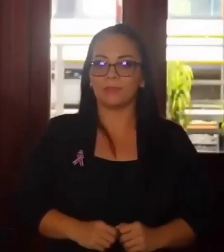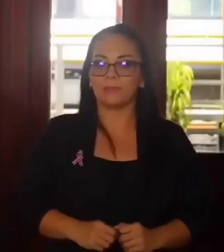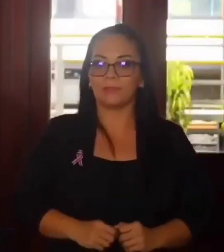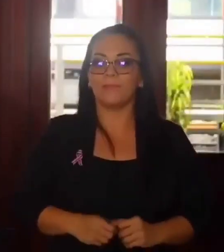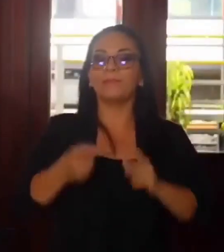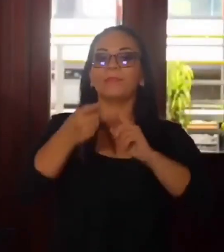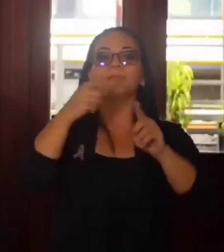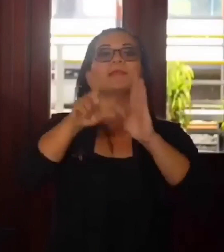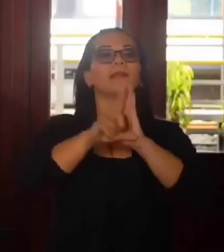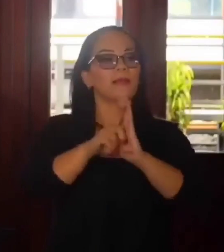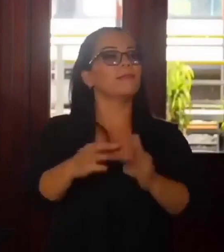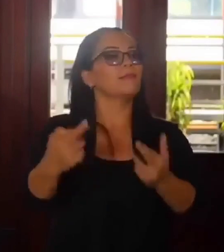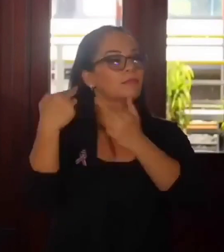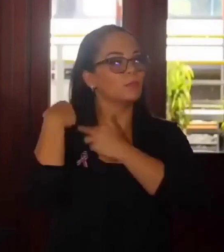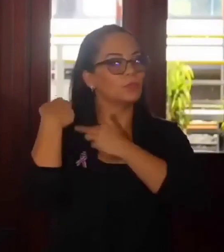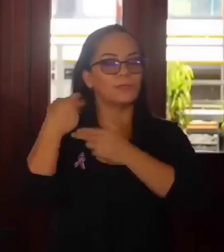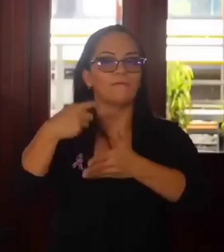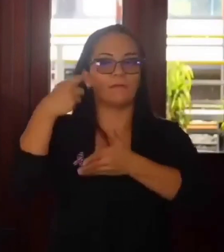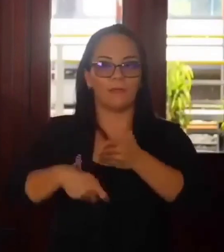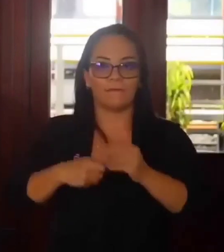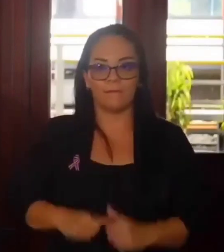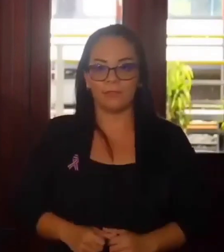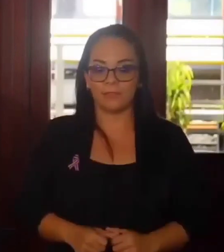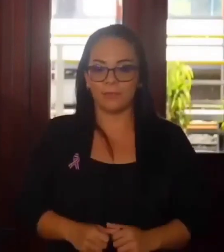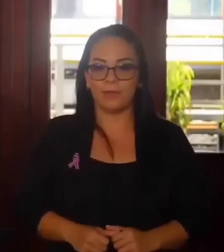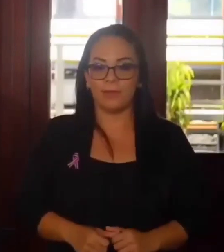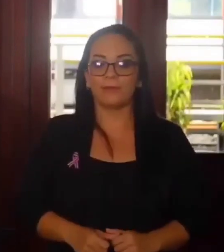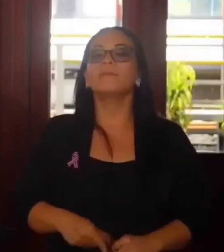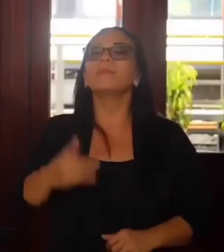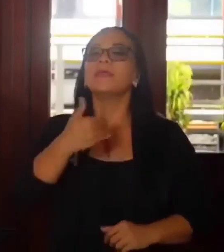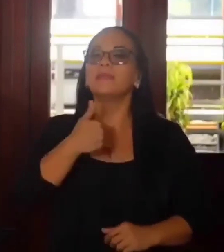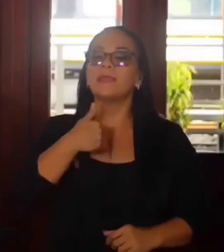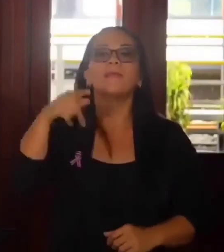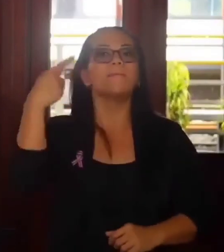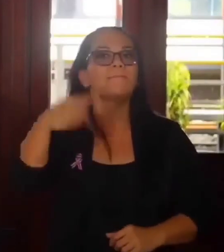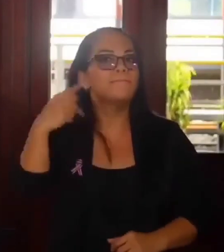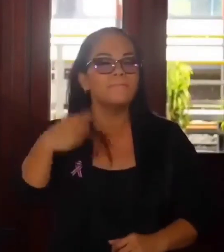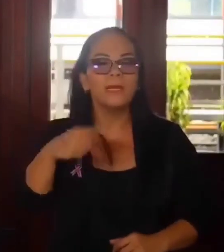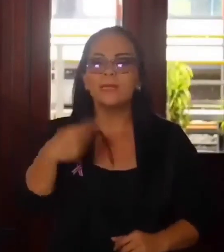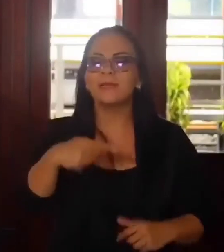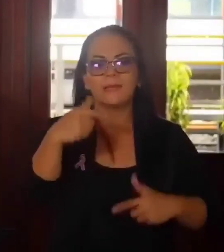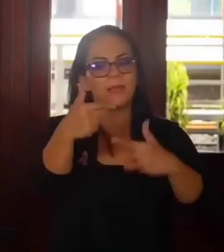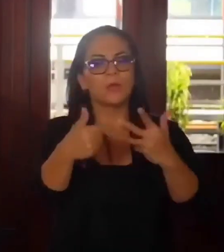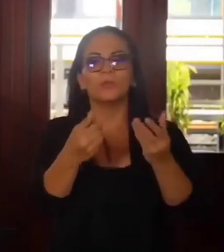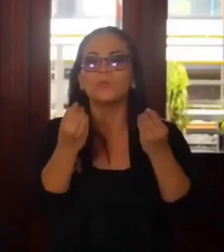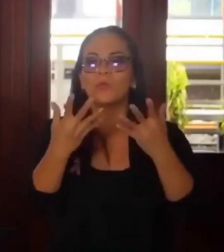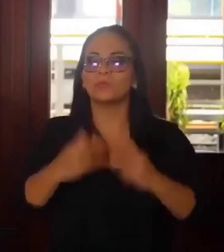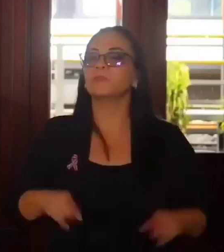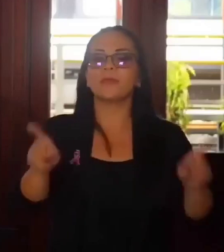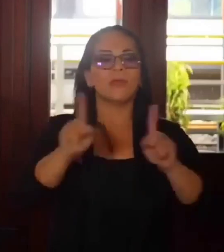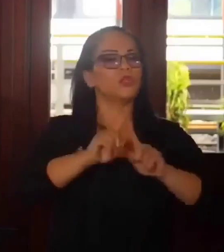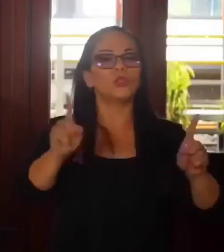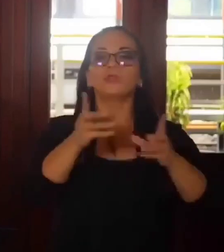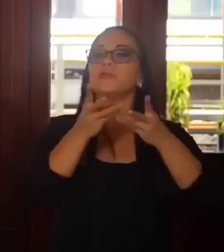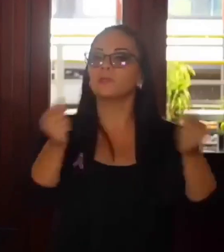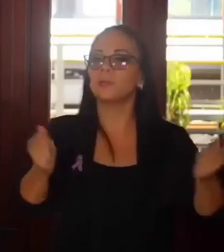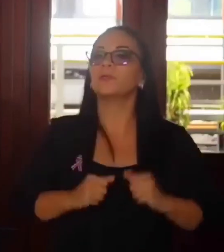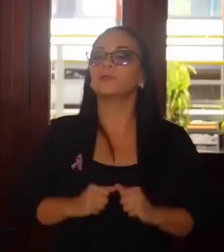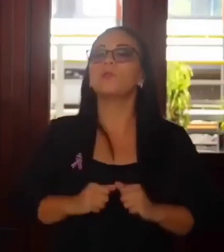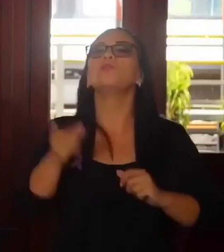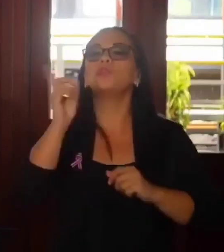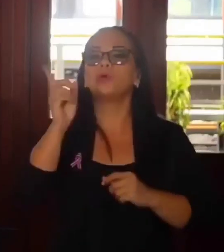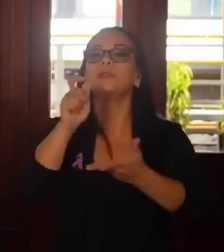la ley de responsabilidad fiscal, que tiene peligros inminentes no resueltos en nuestras